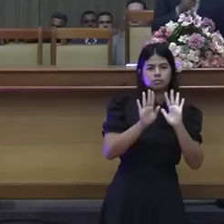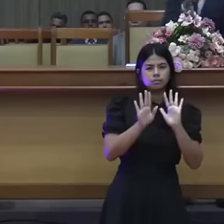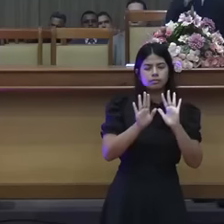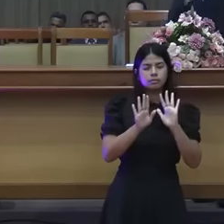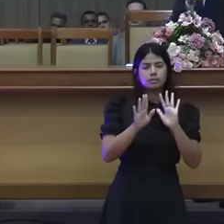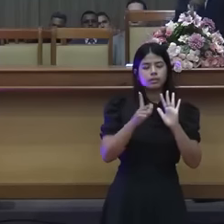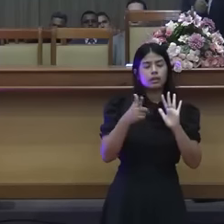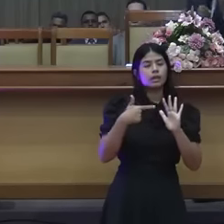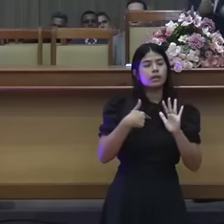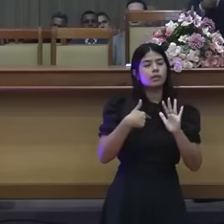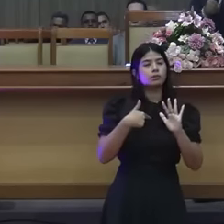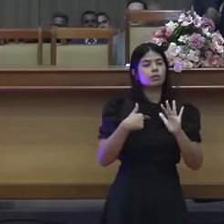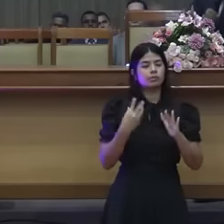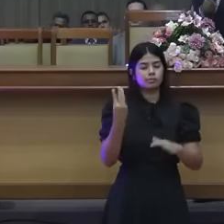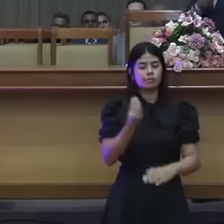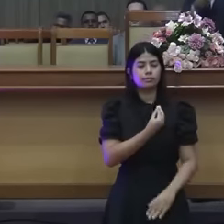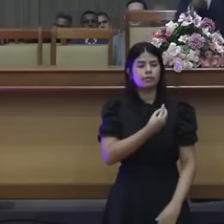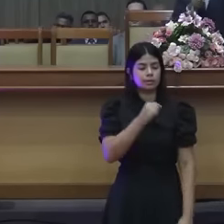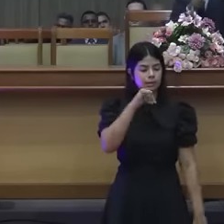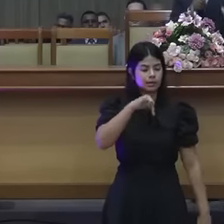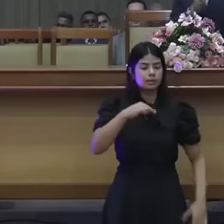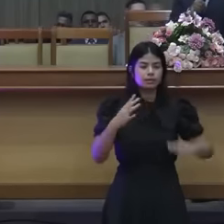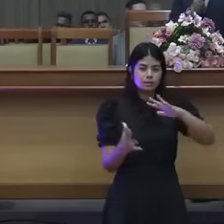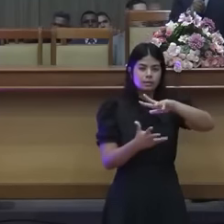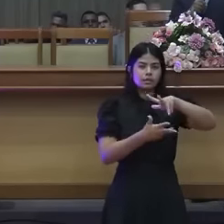Eu vim cumprir a lei.